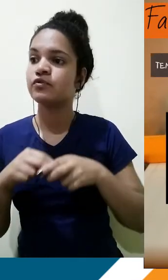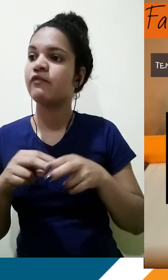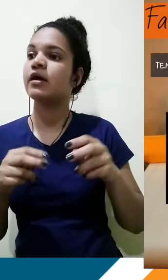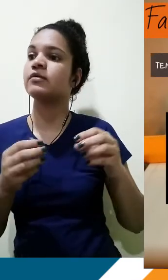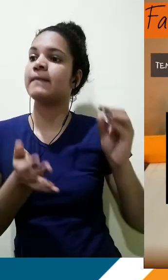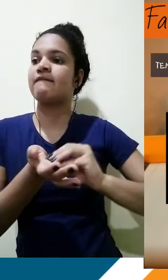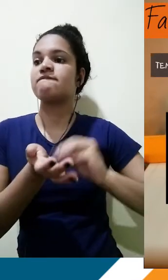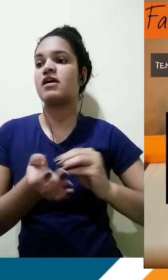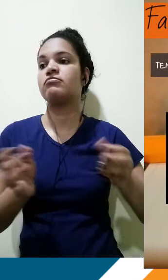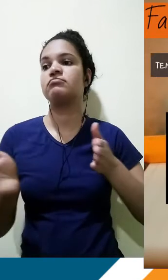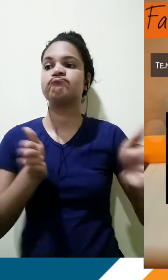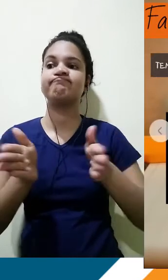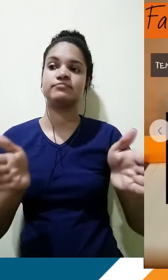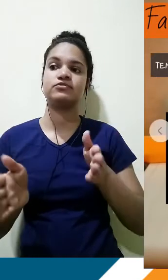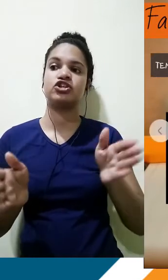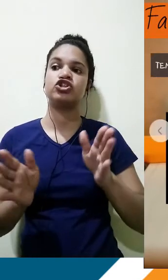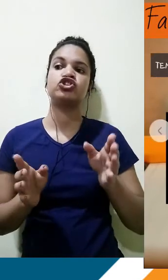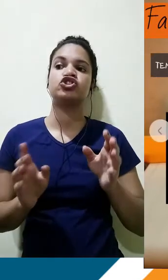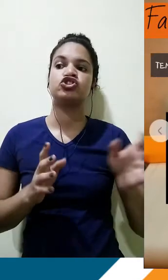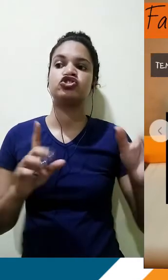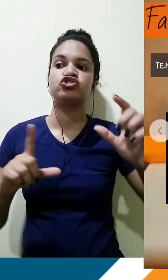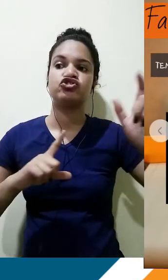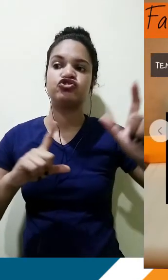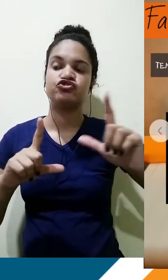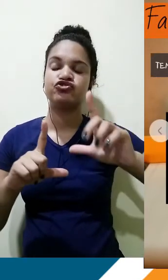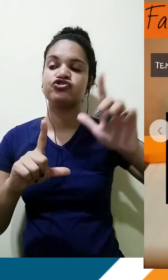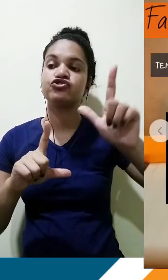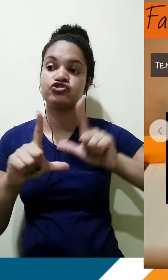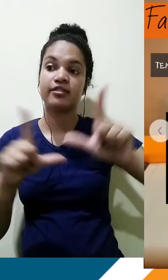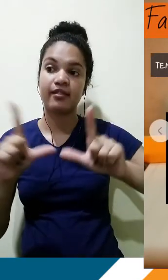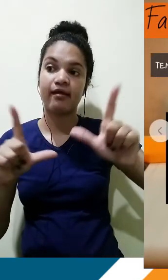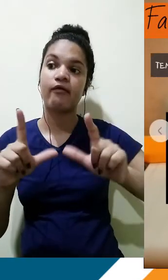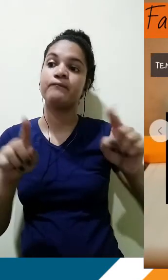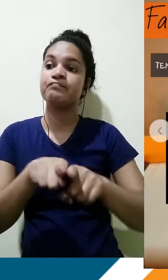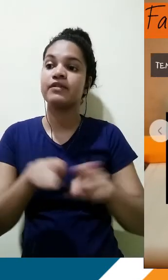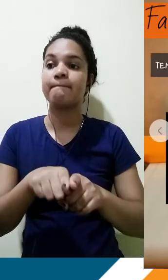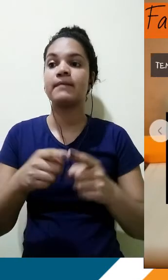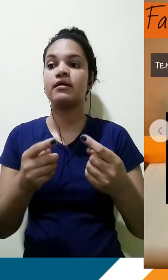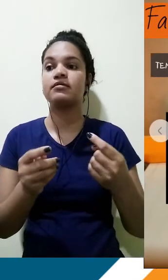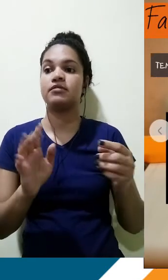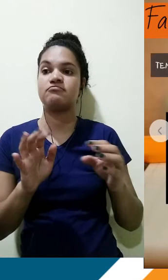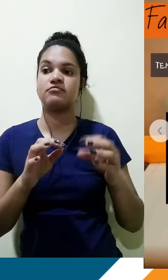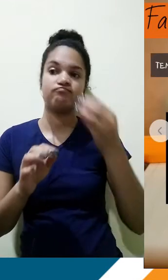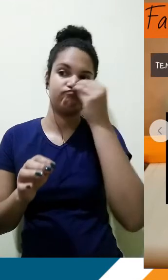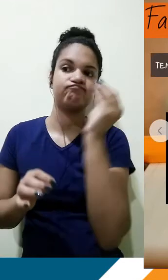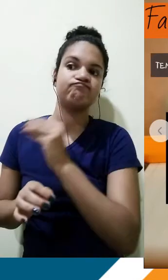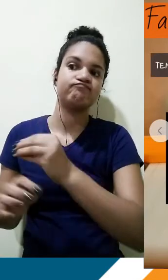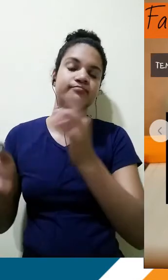Porque aqui ele não vai falar da alfabetização tecnológica, ele vai falar que os idosos são excluídos da sociedade, mas o foco do